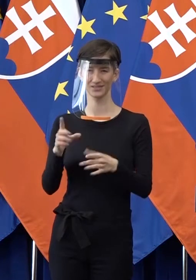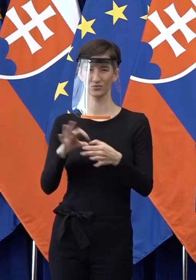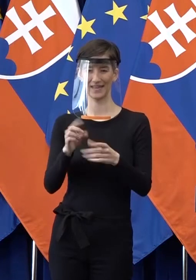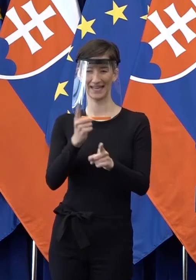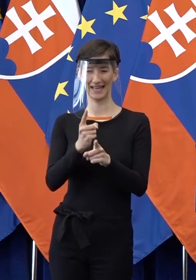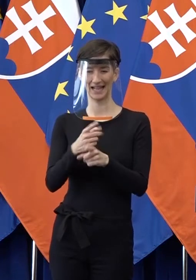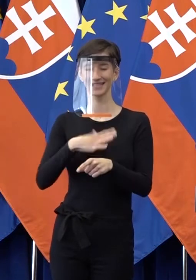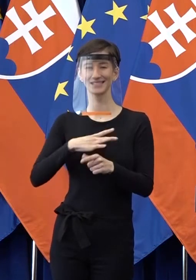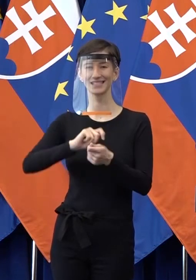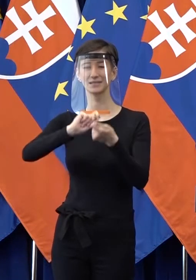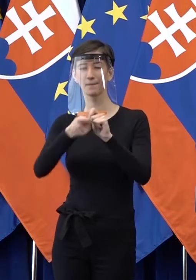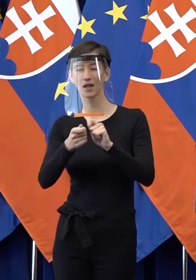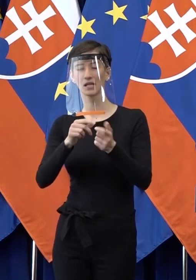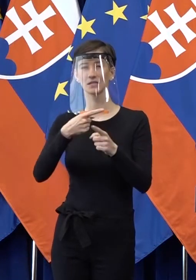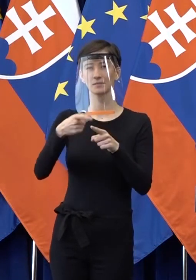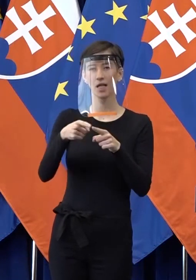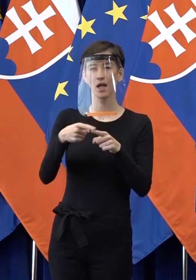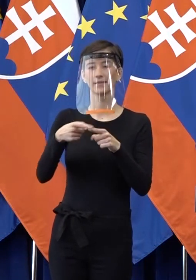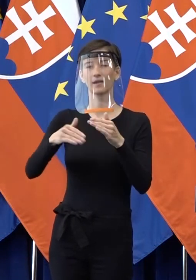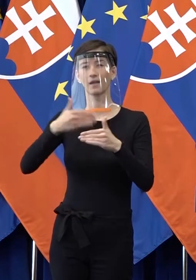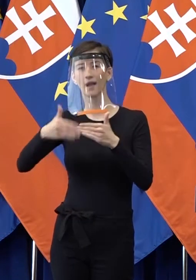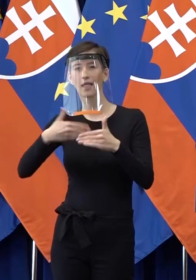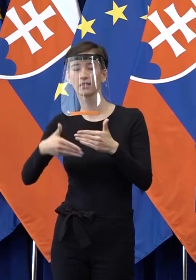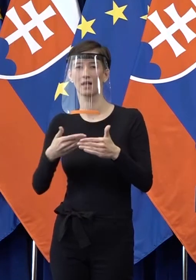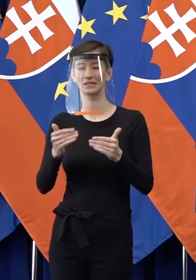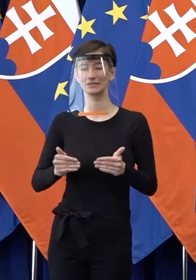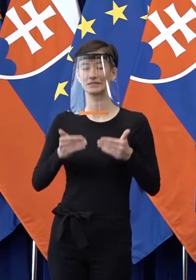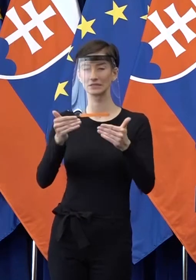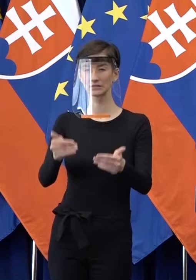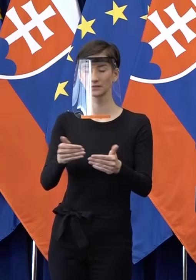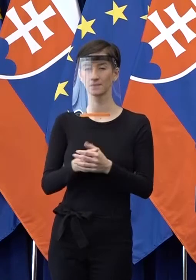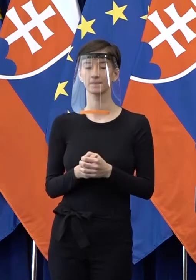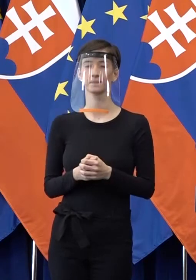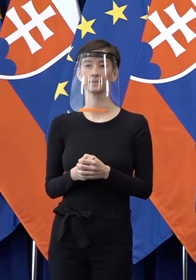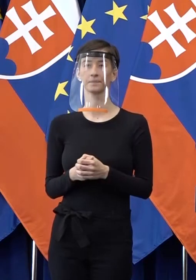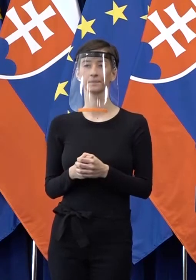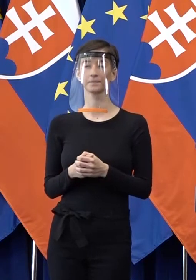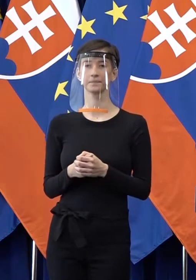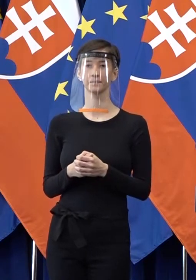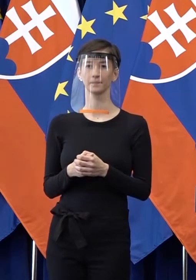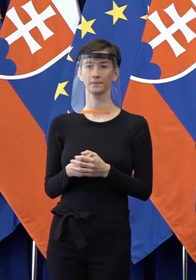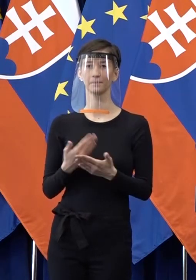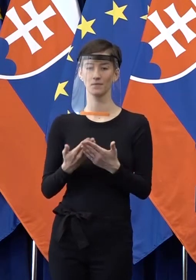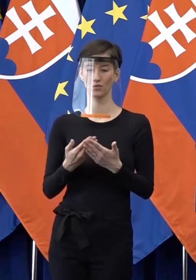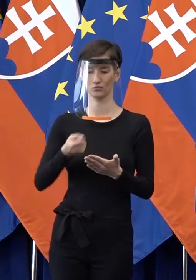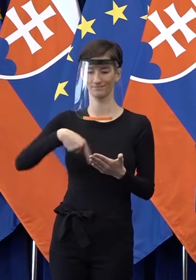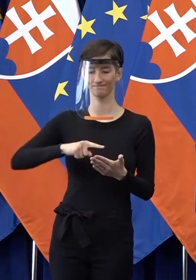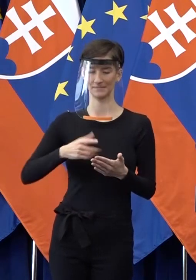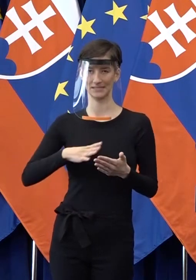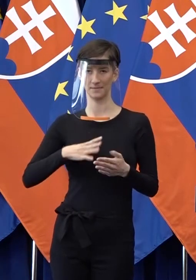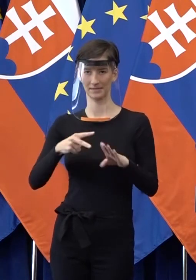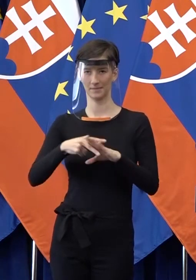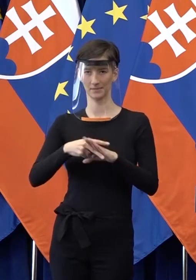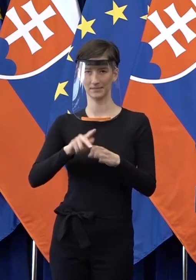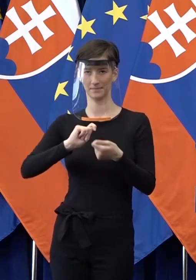o zmeny splátkových kalendárov a veľmi povedzme partnersky vstupujeme do týchto zmien. S tým, že